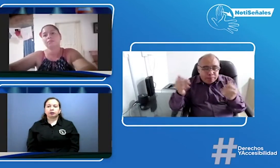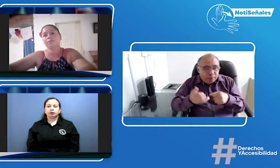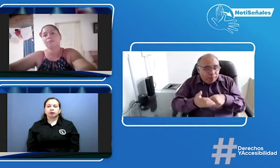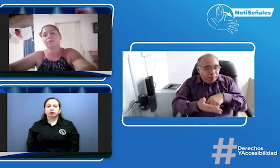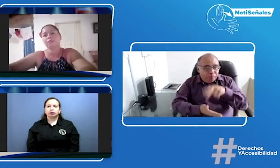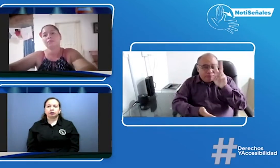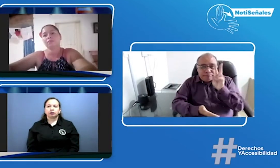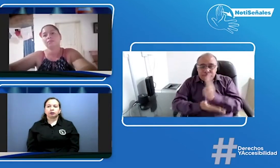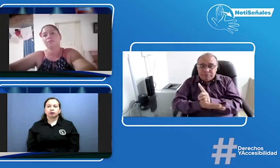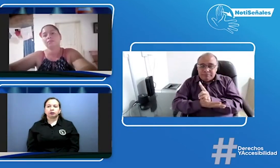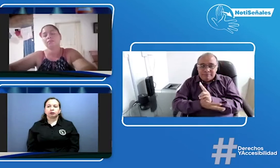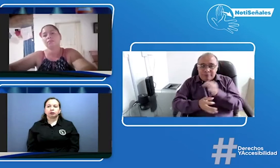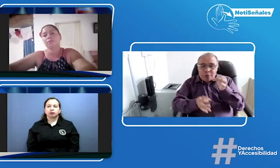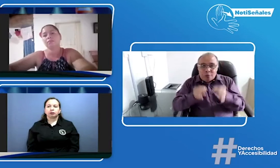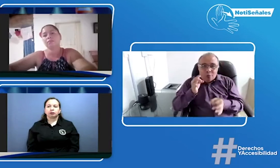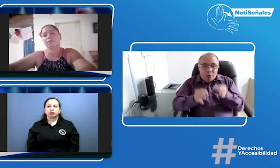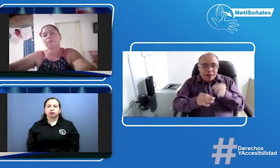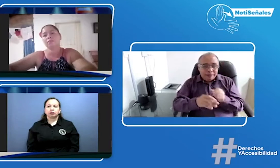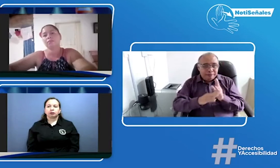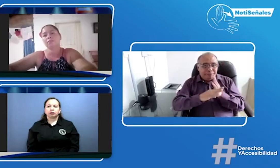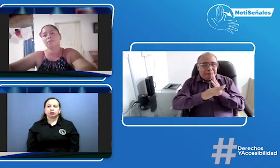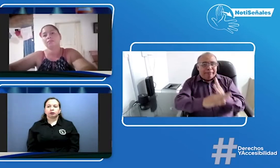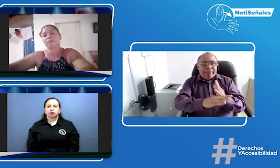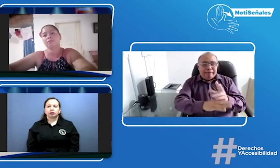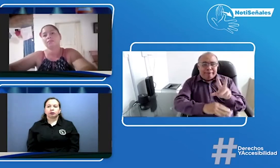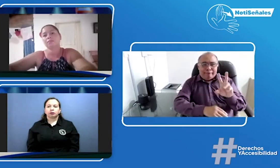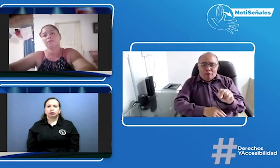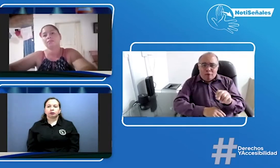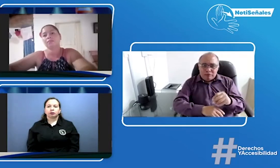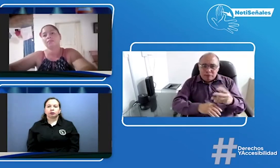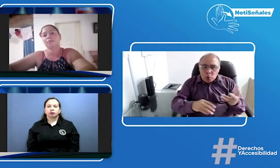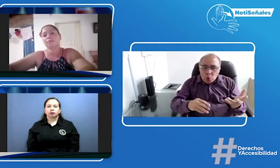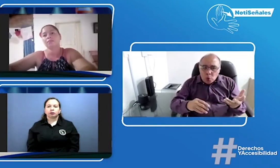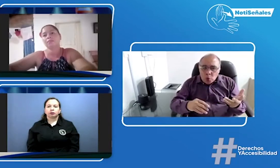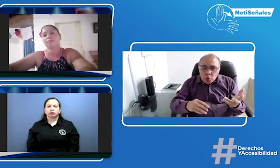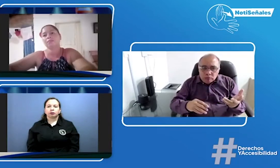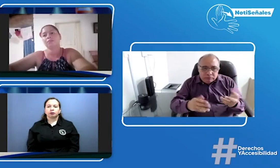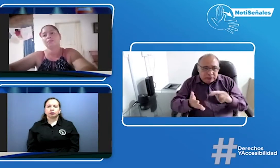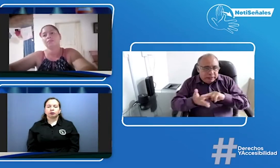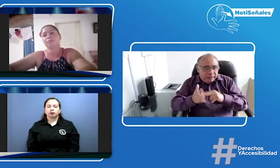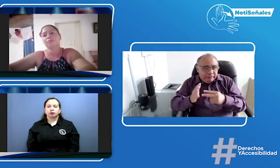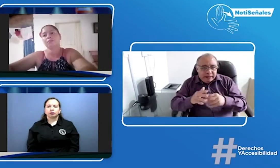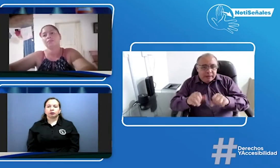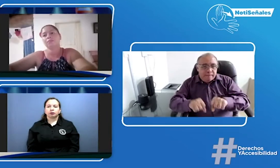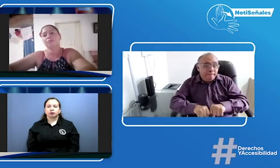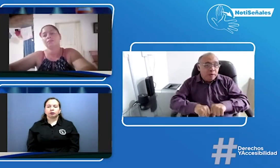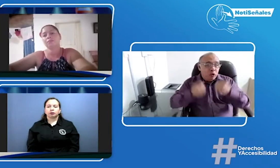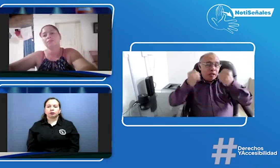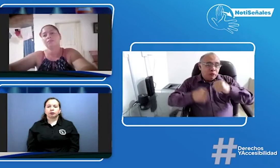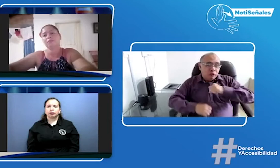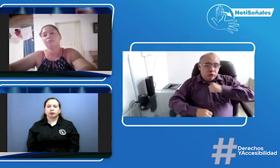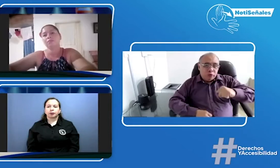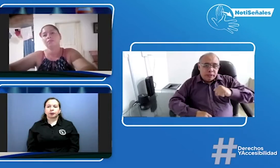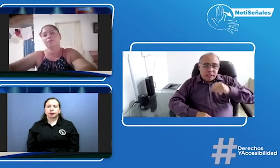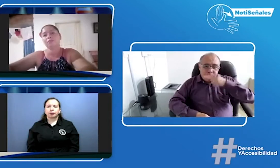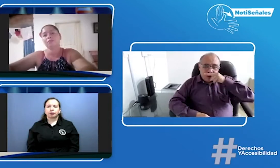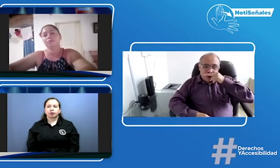comentando pues entendemos y la verdad es que nos vamos de para atrás cuando entendemos pues hay ese fallo en primera